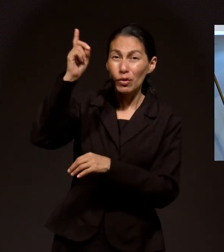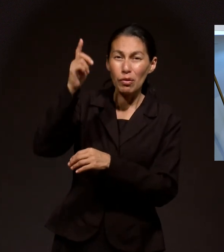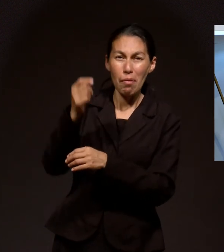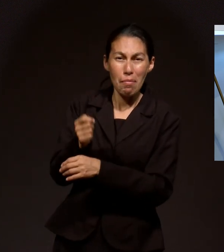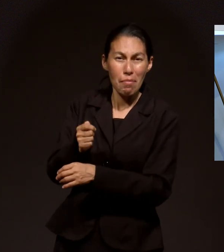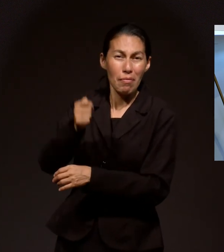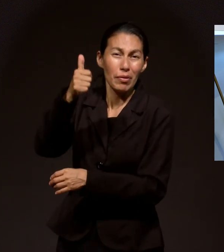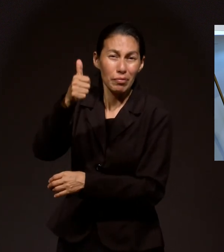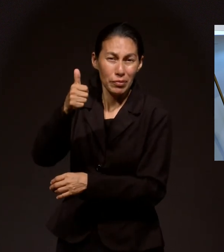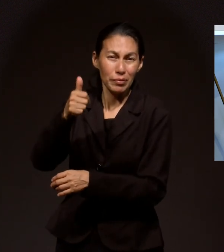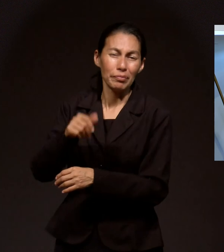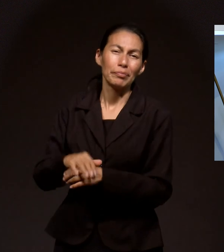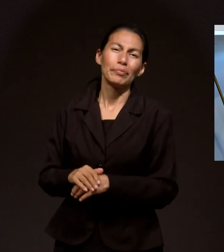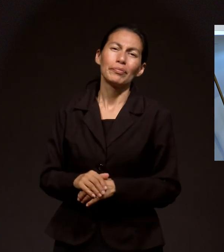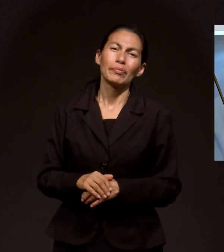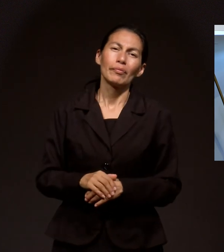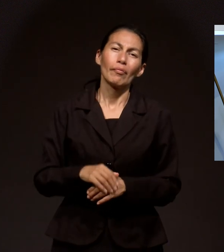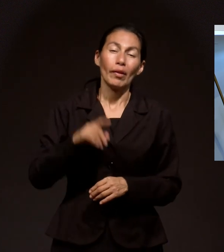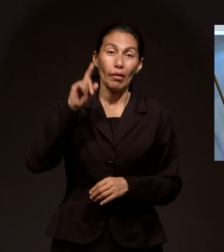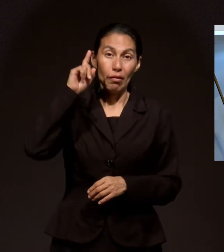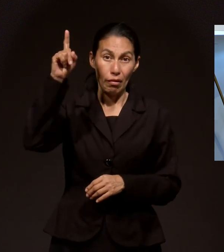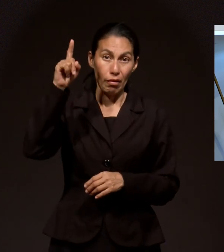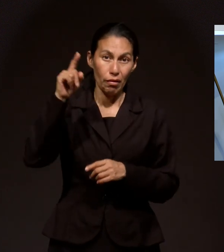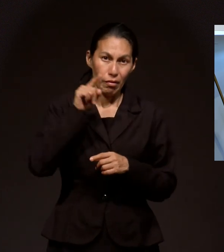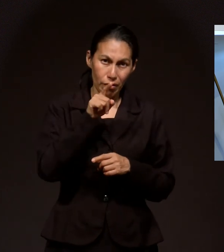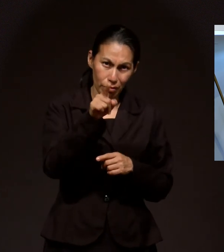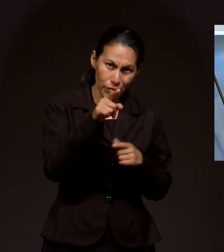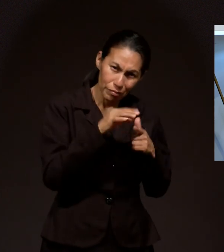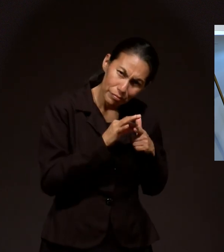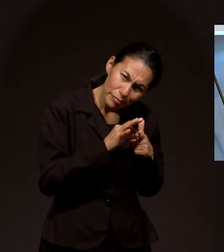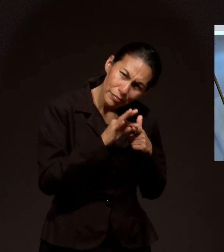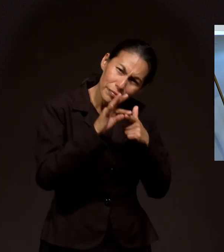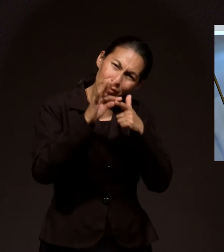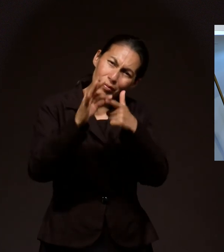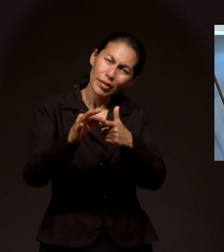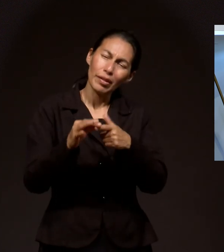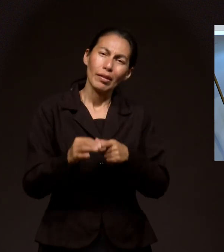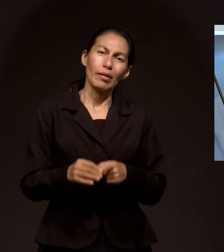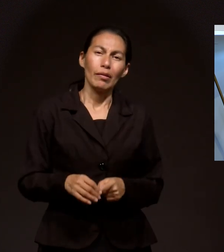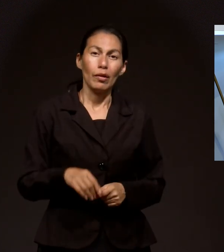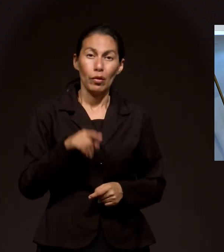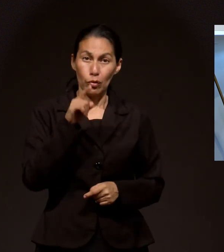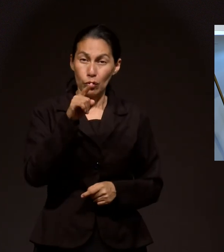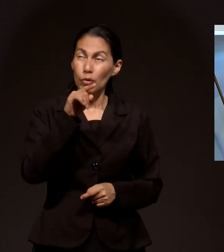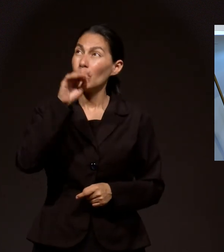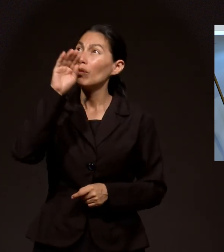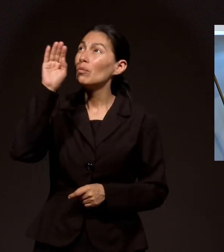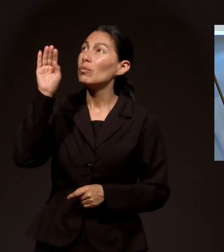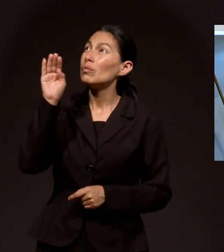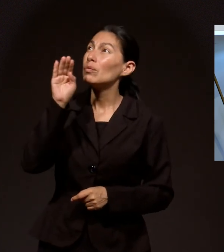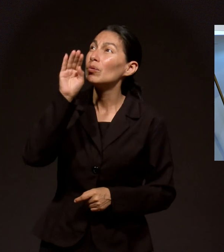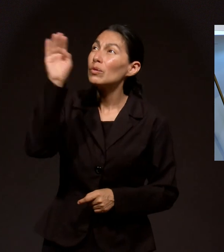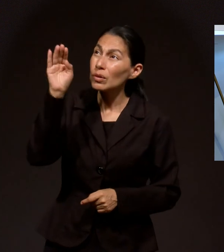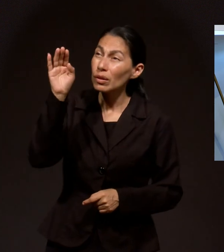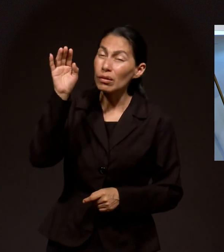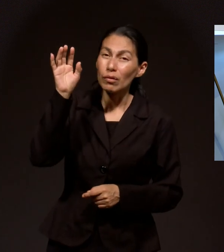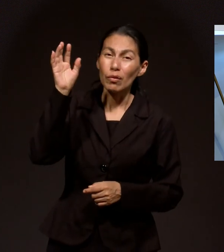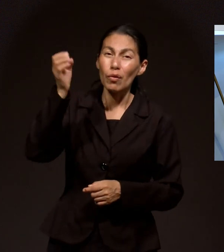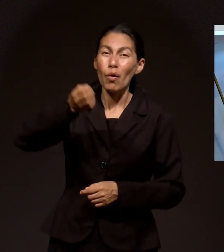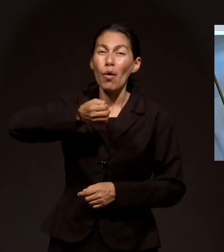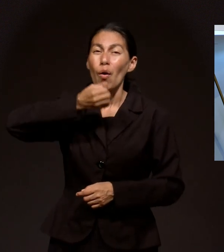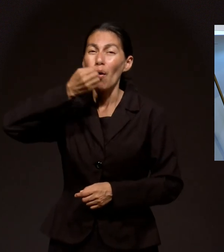uno En la vida Él te guiará La plenitud De toda tu vida Si tu no lo haces